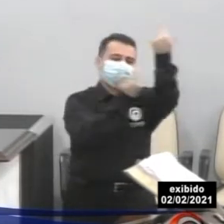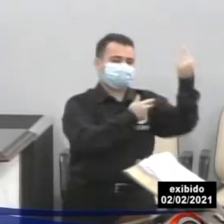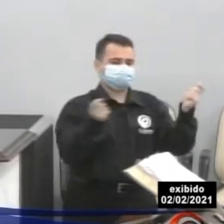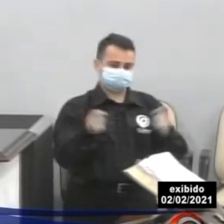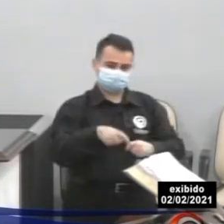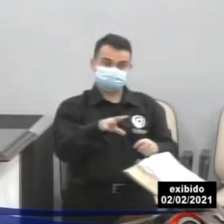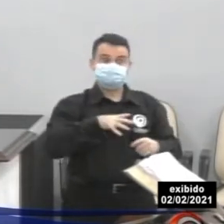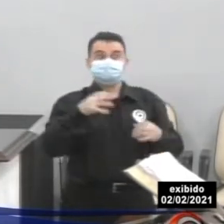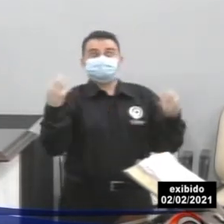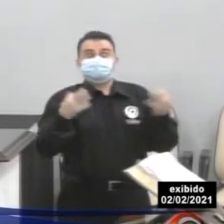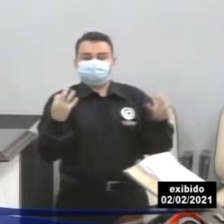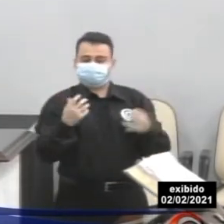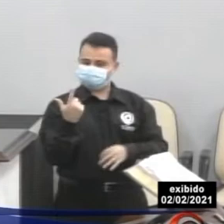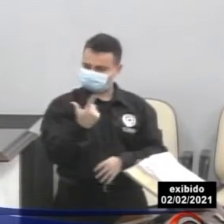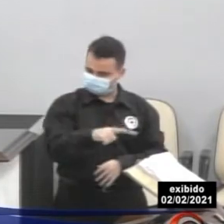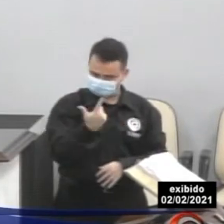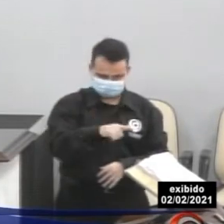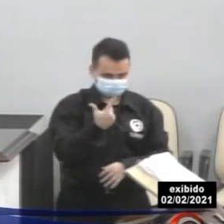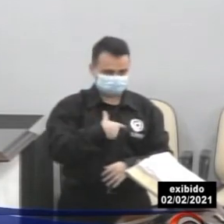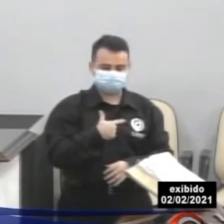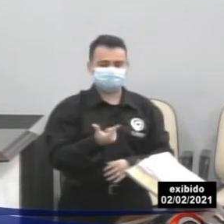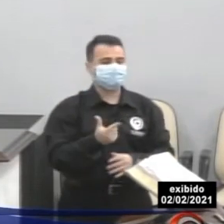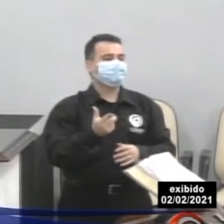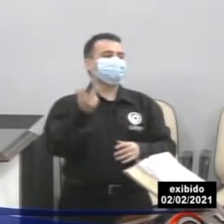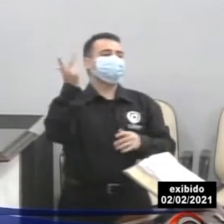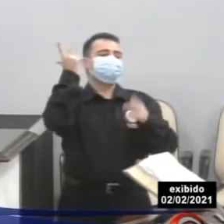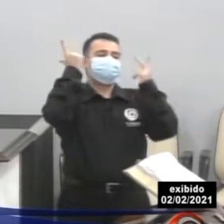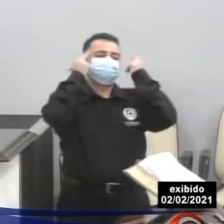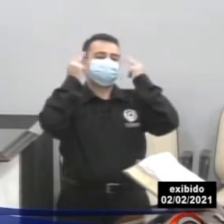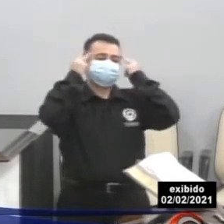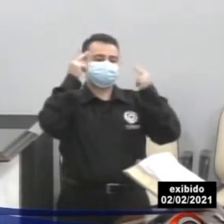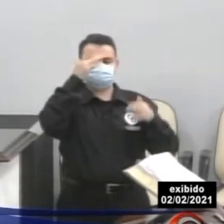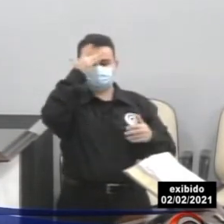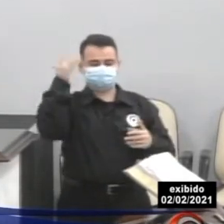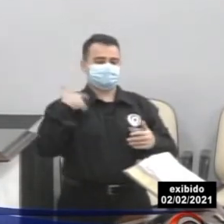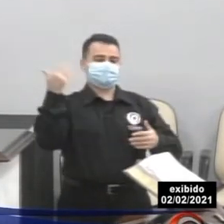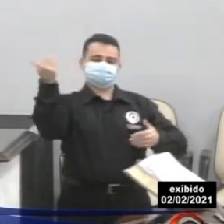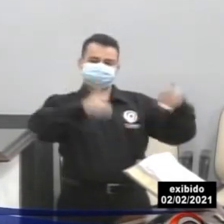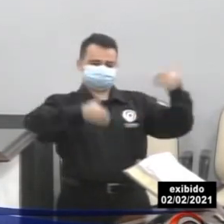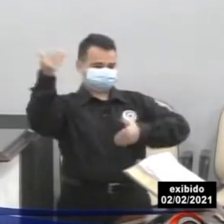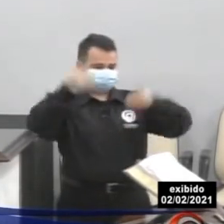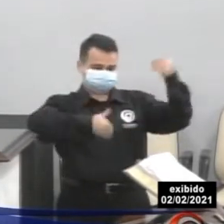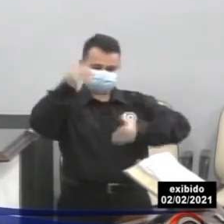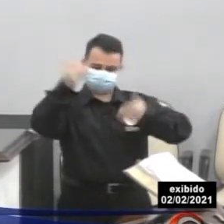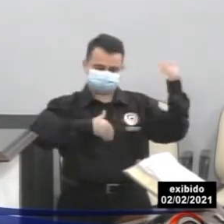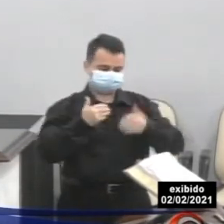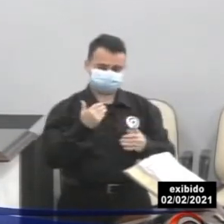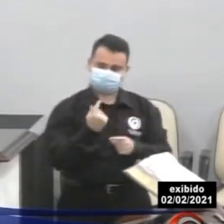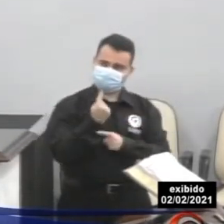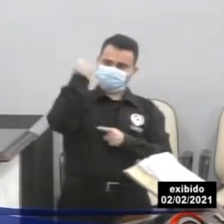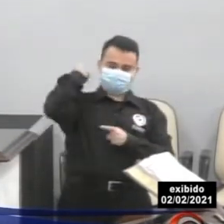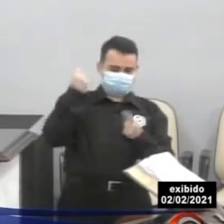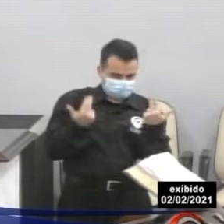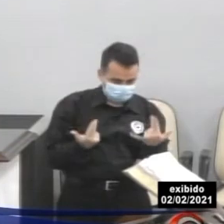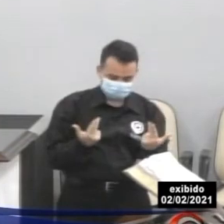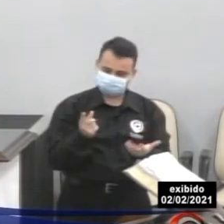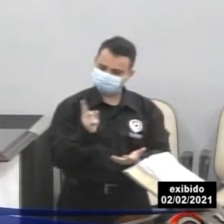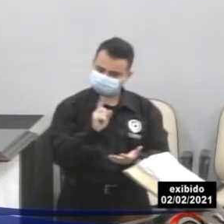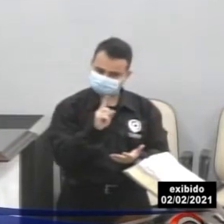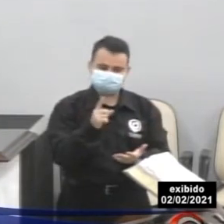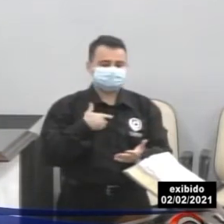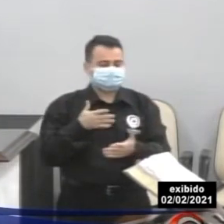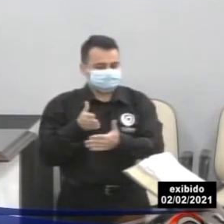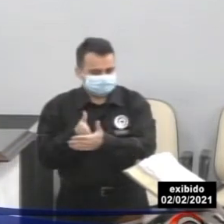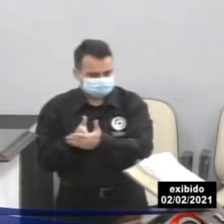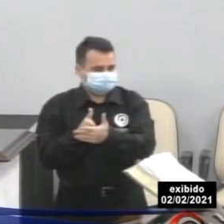que não temos a condição de colocar a mesma quantidade de pessoas que a gente colocava antes. A gente sabe que temos uma série de limitações